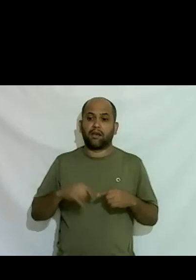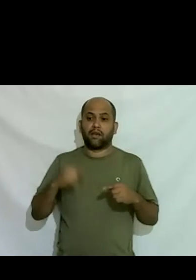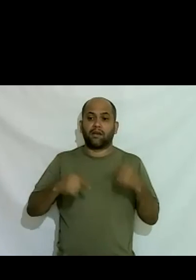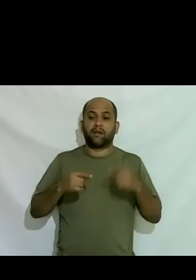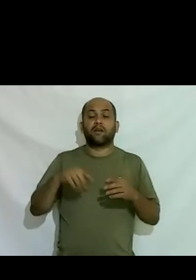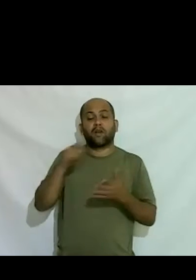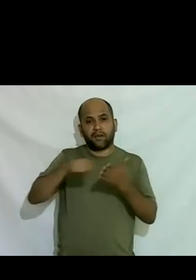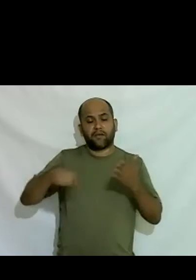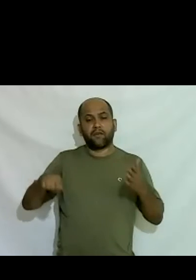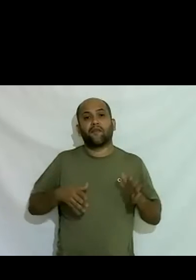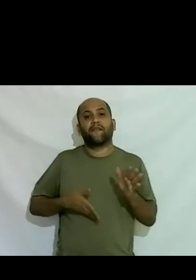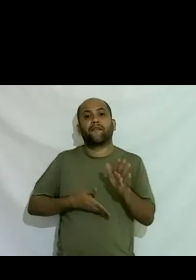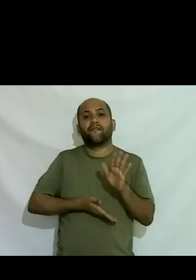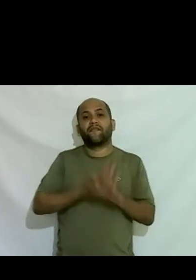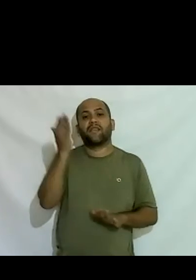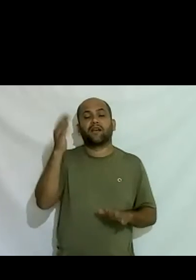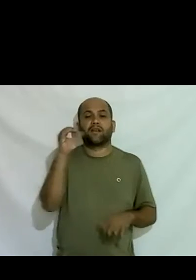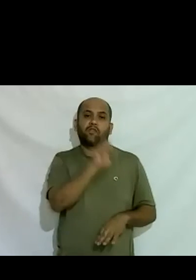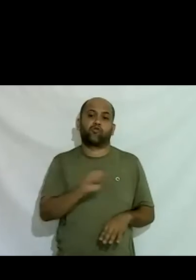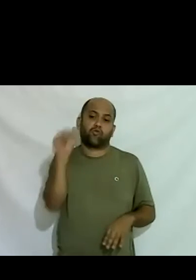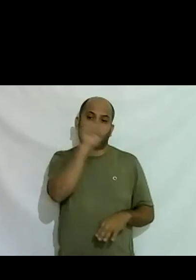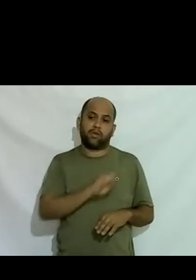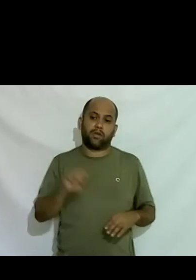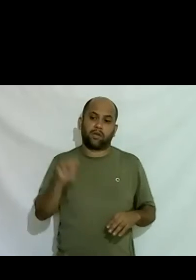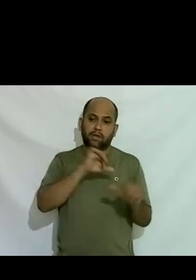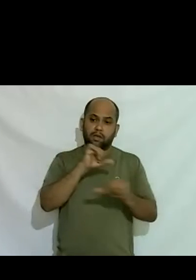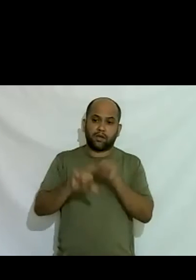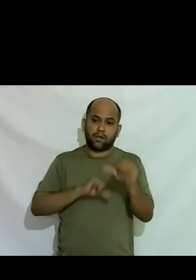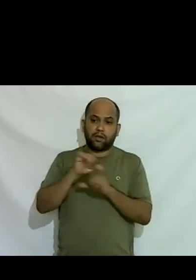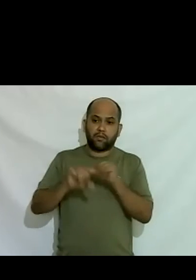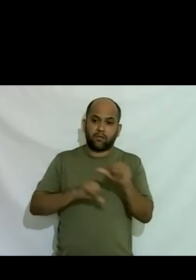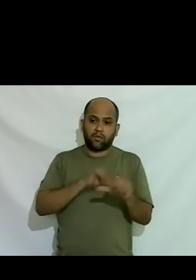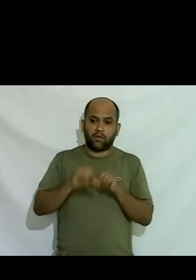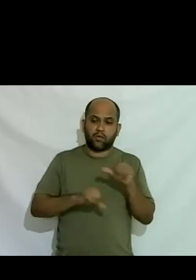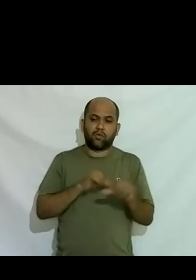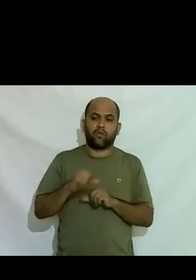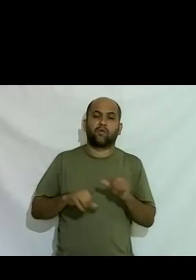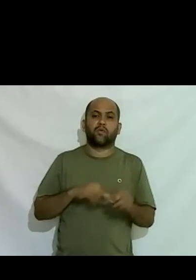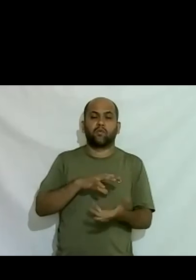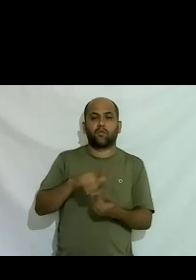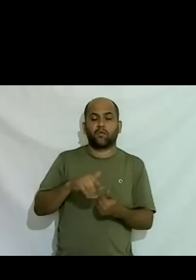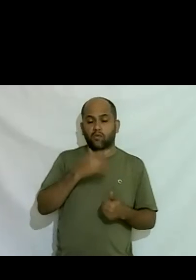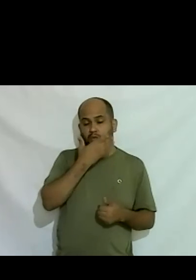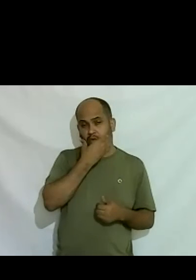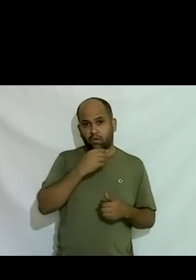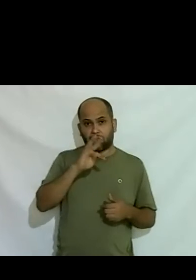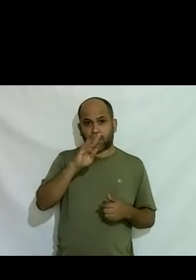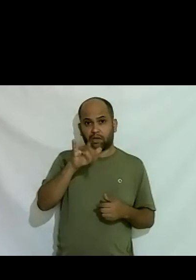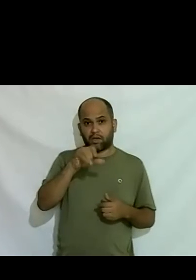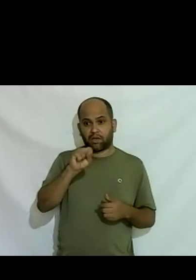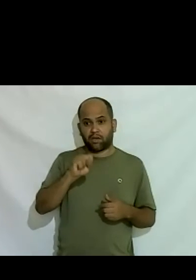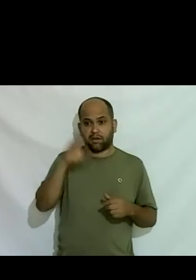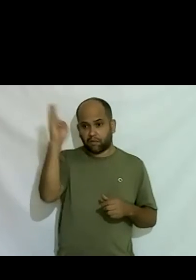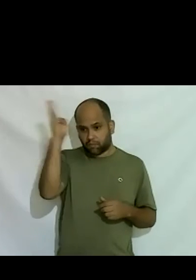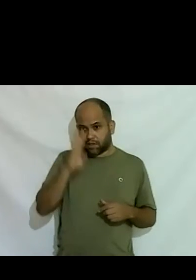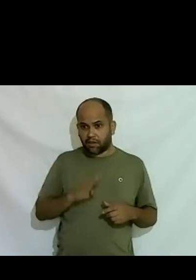Solitária que modificou o mundo dos homens trans no Brasil né trouxe eu eu eu eu